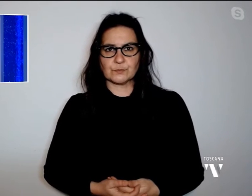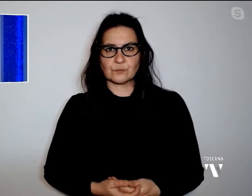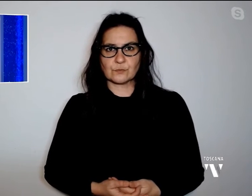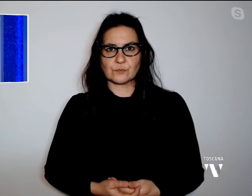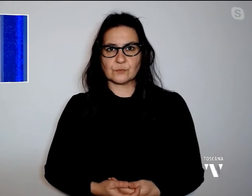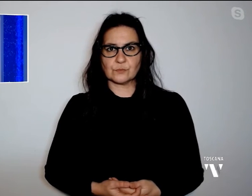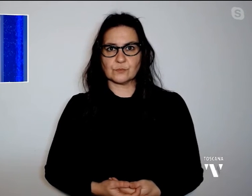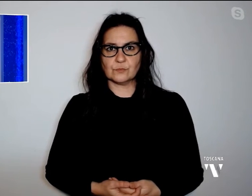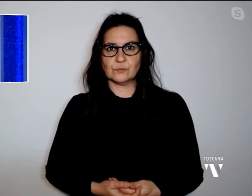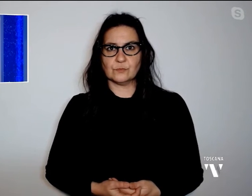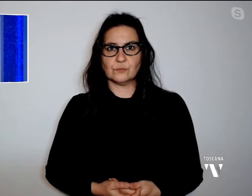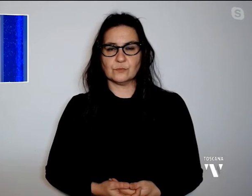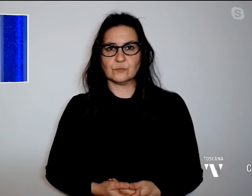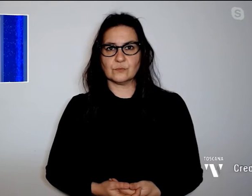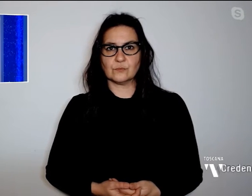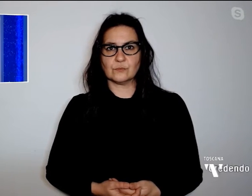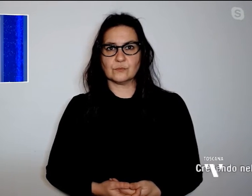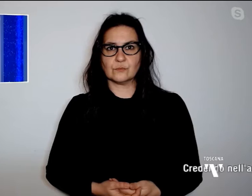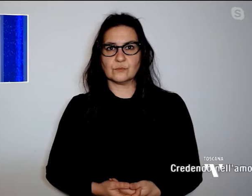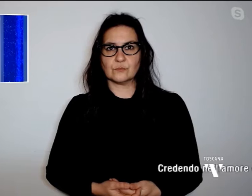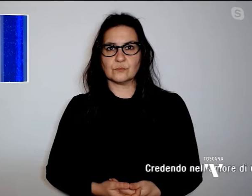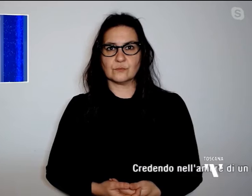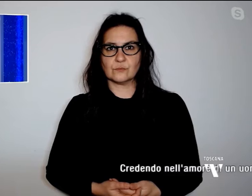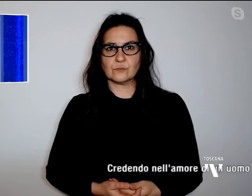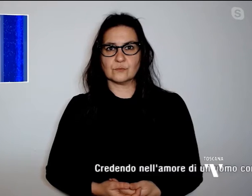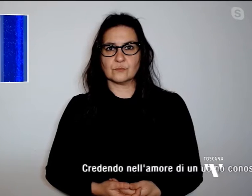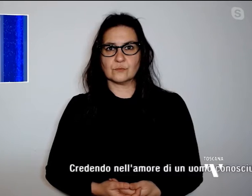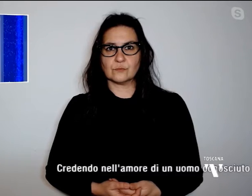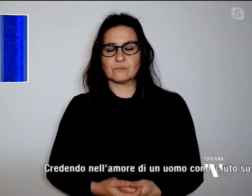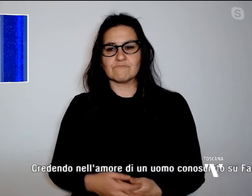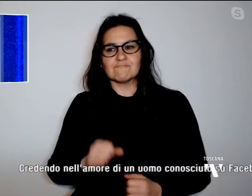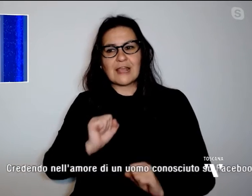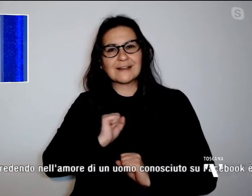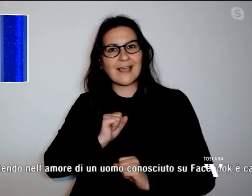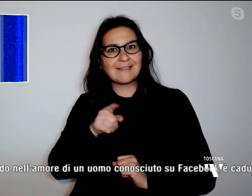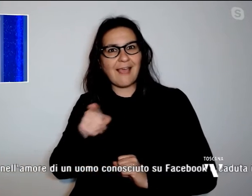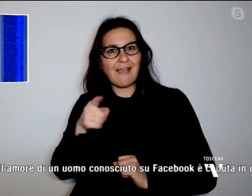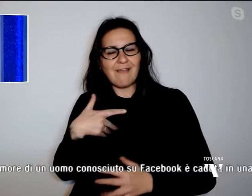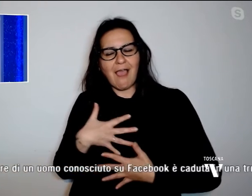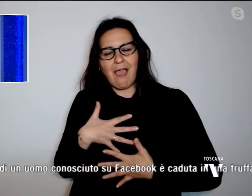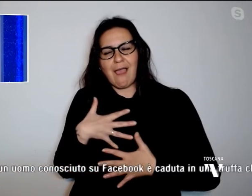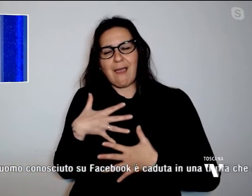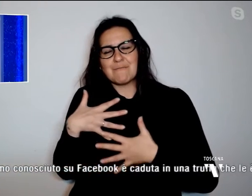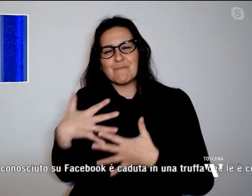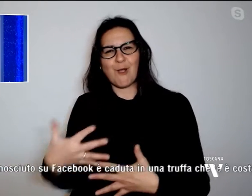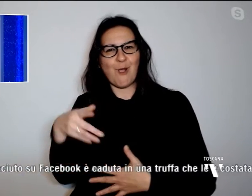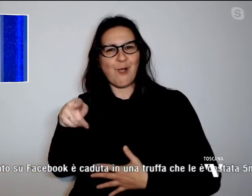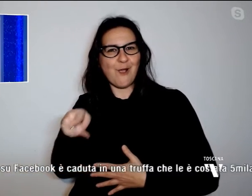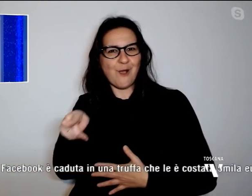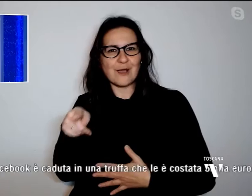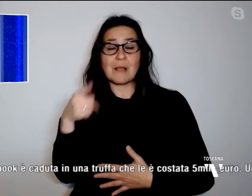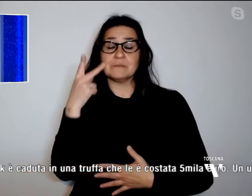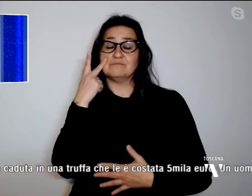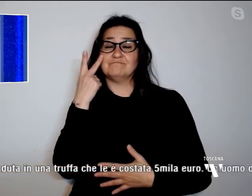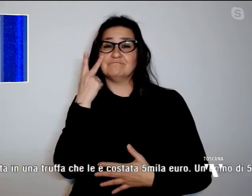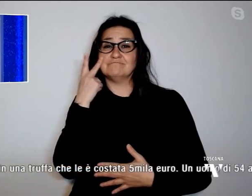Credendo nell'amore di un uomo conosciuto su Facebook è caduta in una truffa che le ha costata